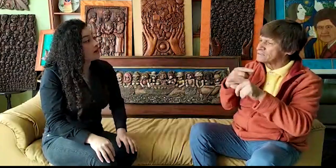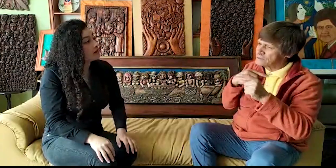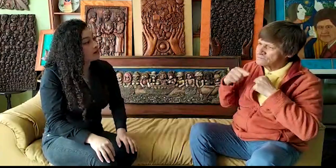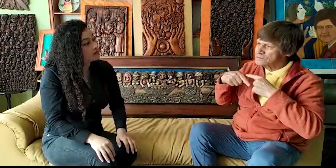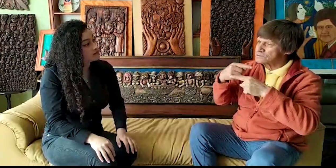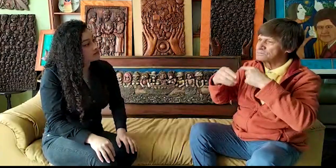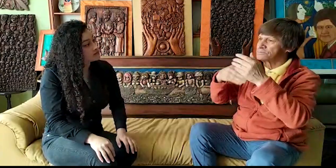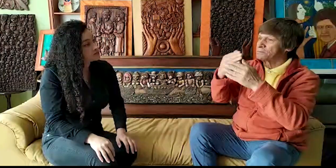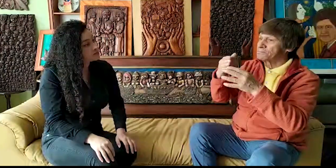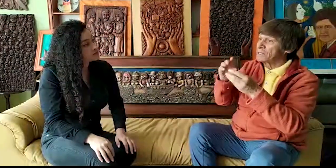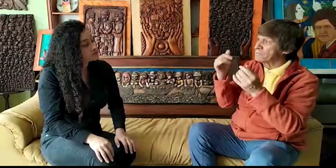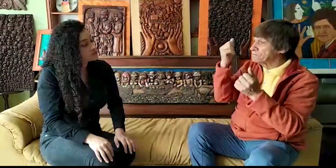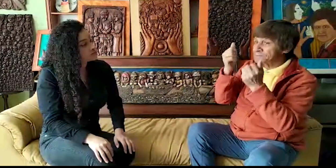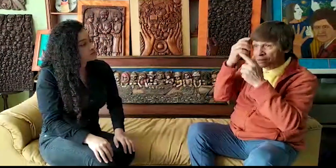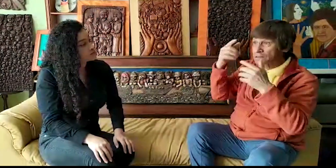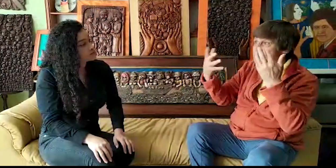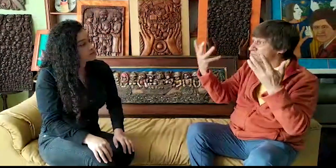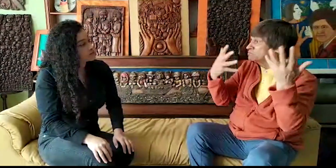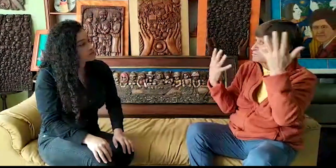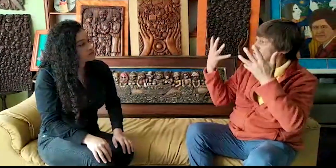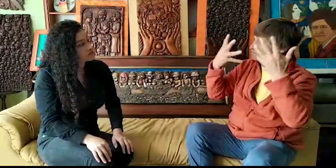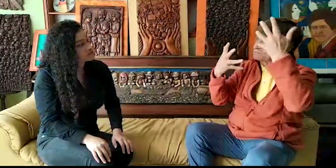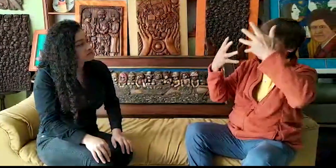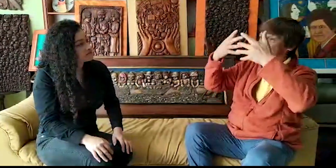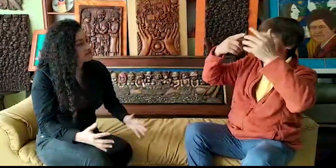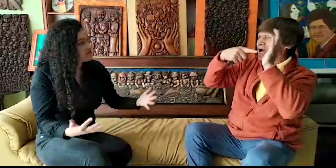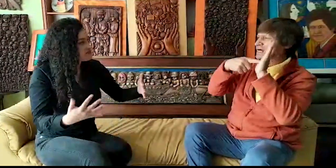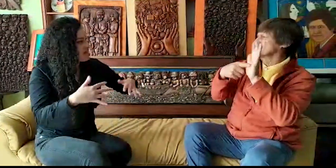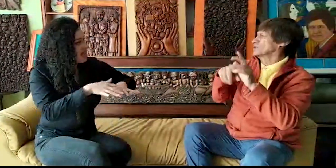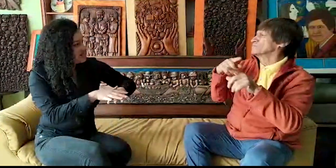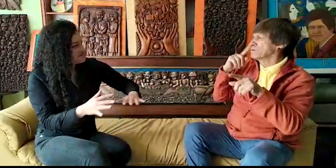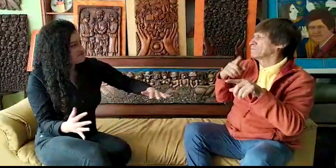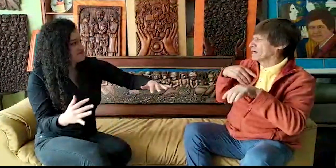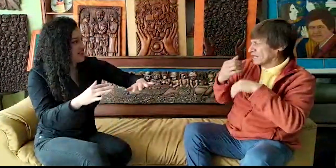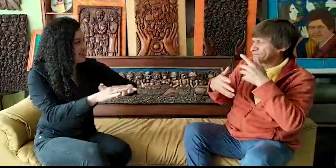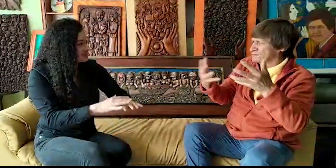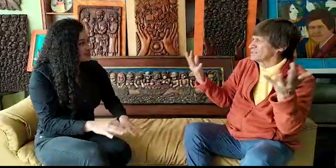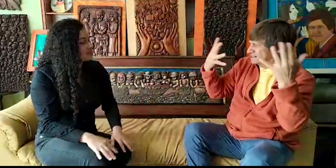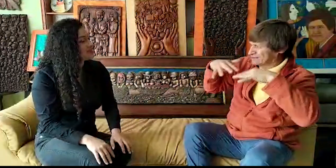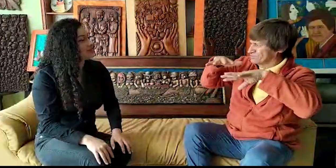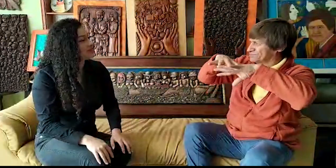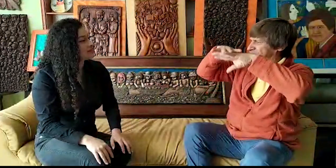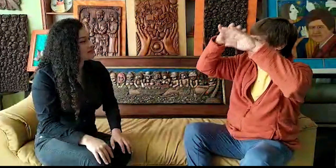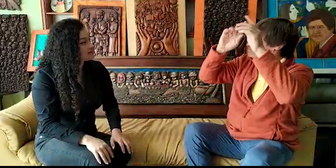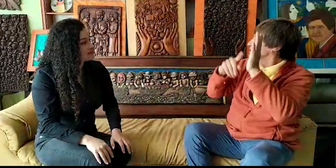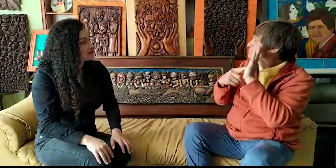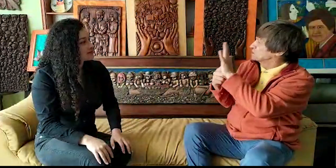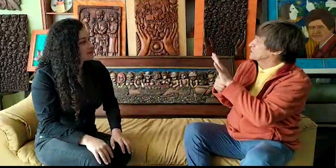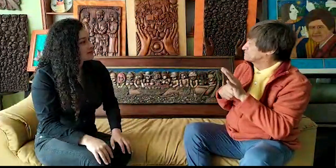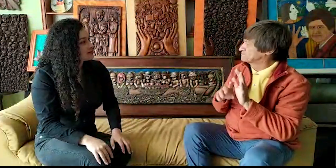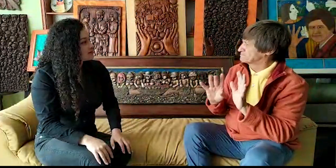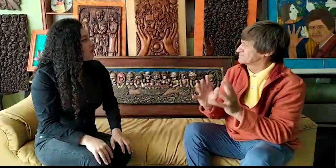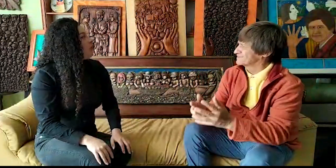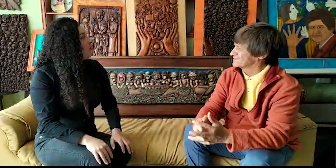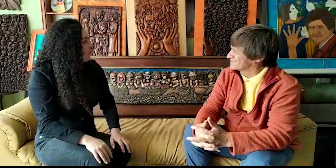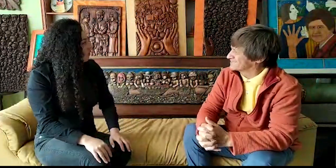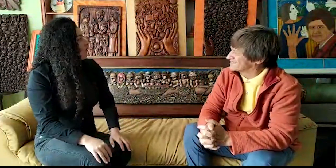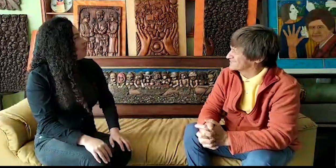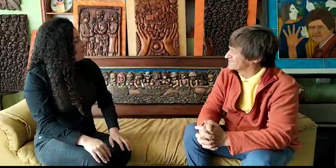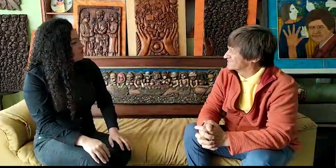También cuando hay diferentes ideas y materiales por realizar, pues realizo mis